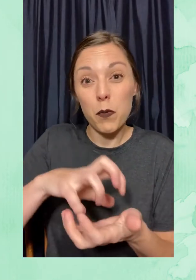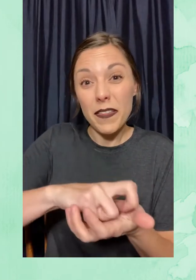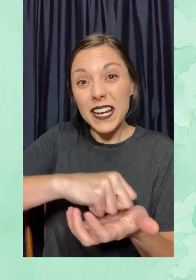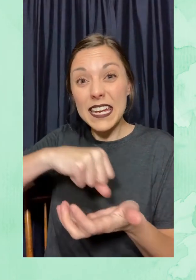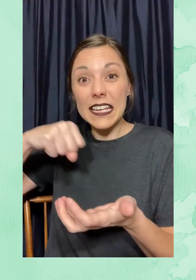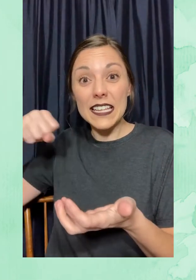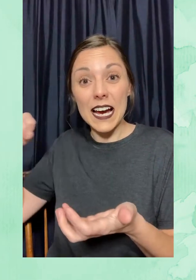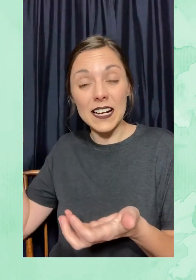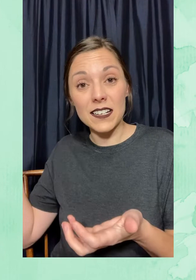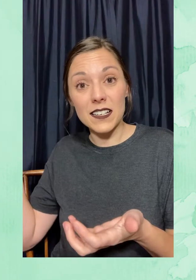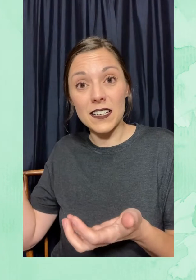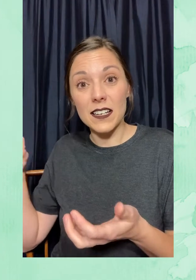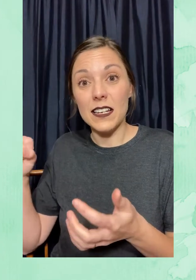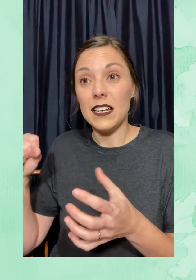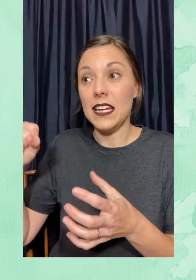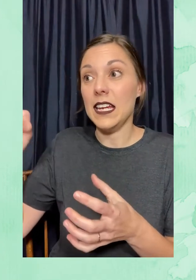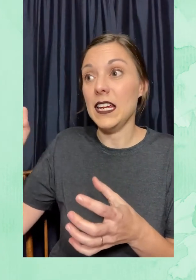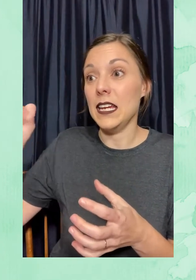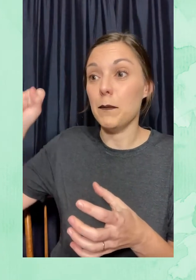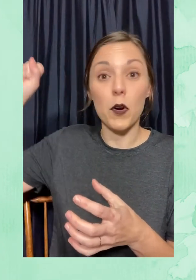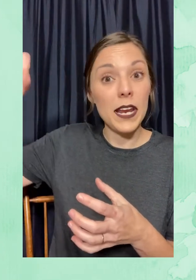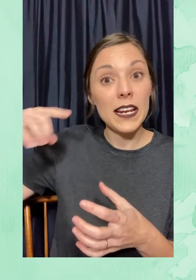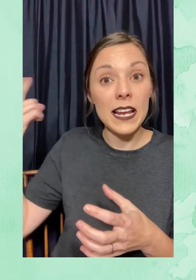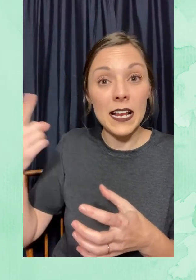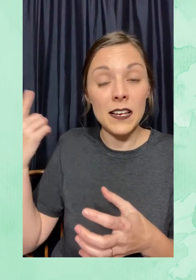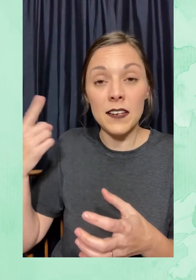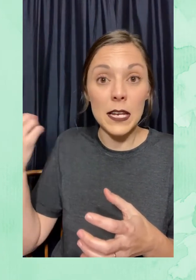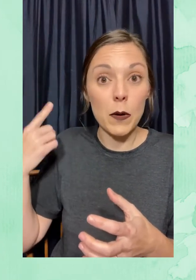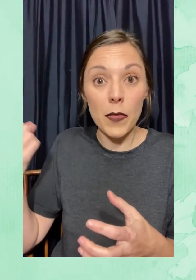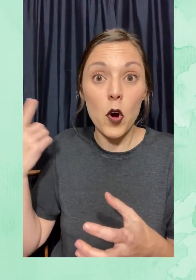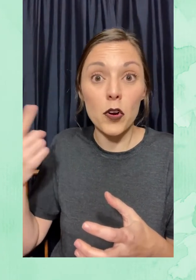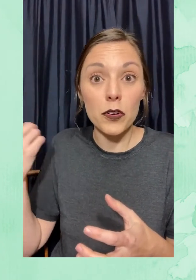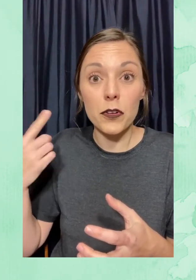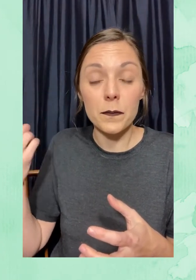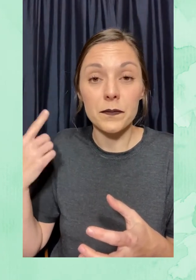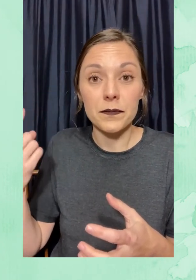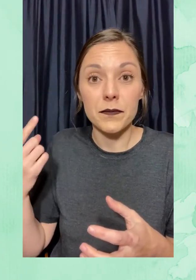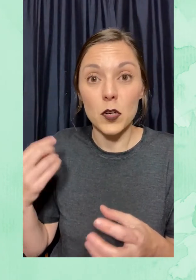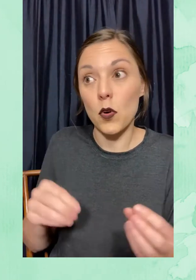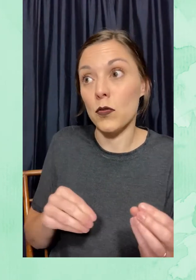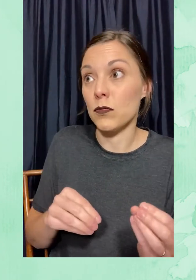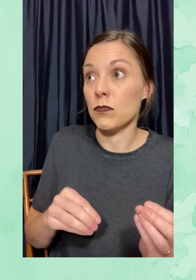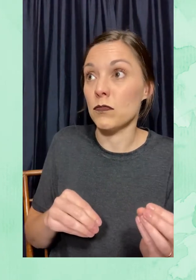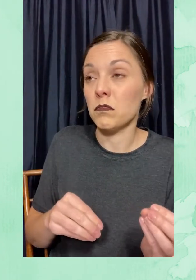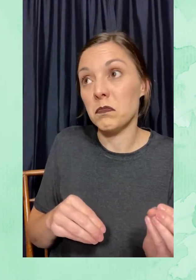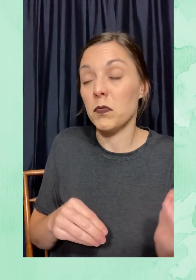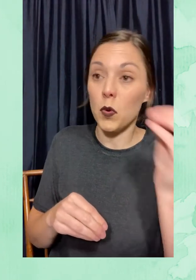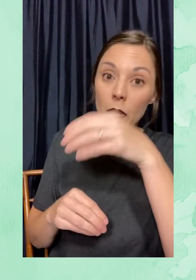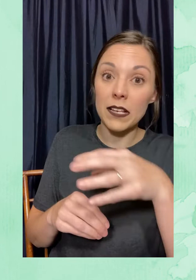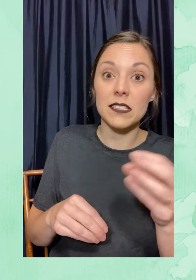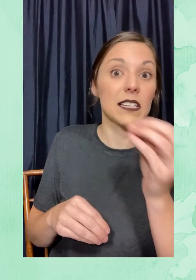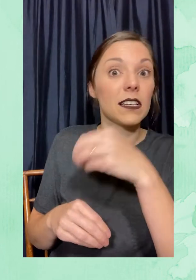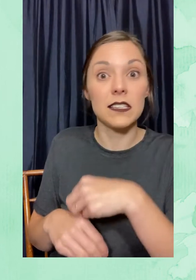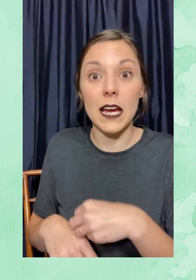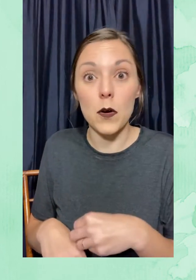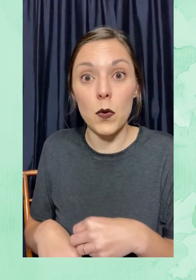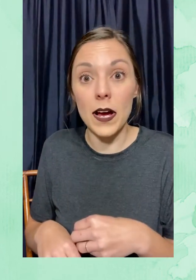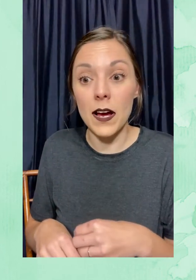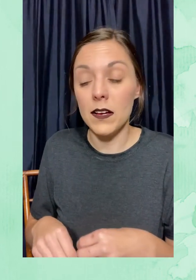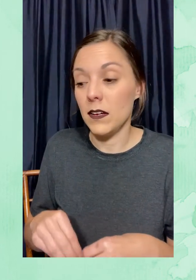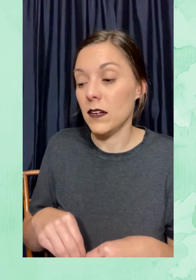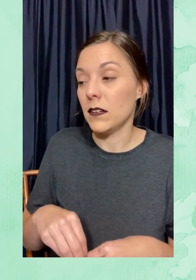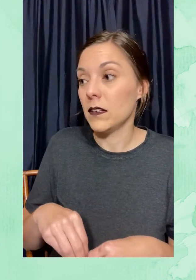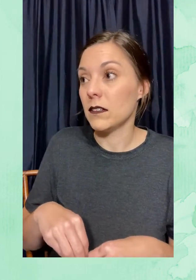se puede quitar y poner en el licuador con unas tazas de